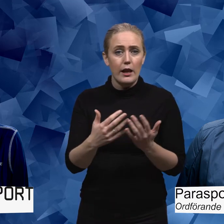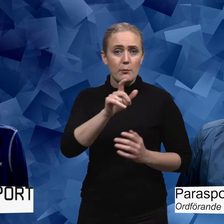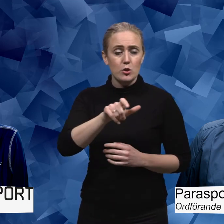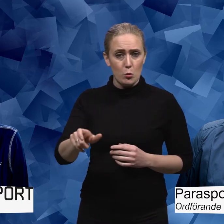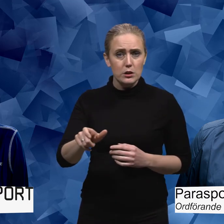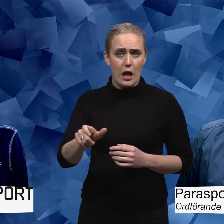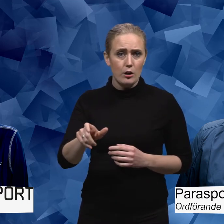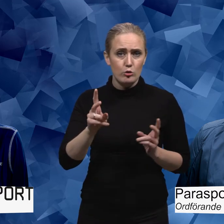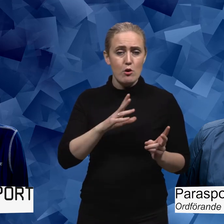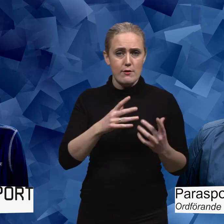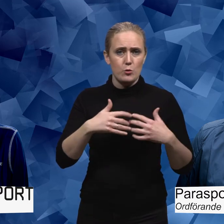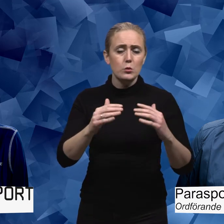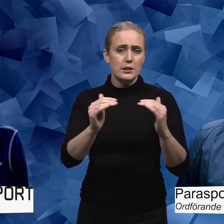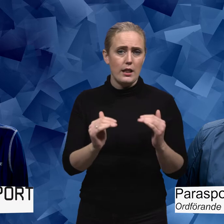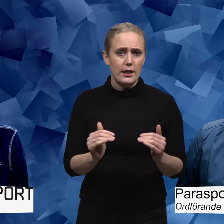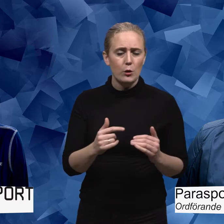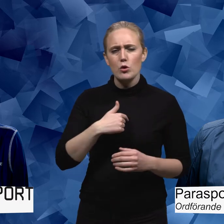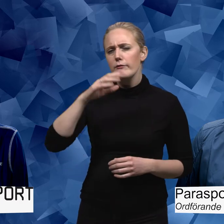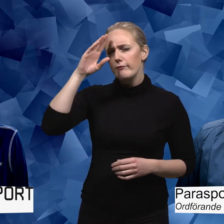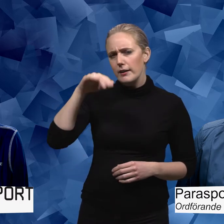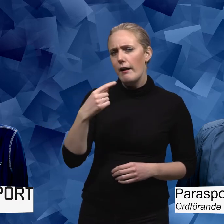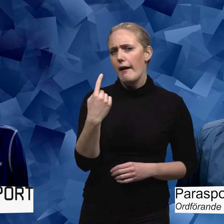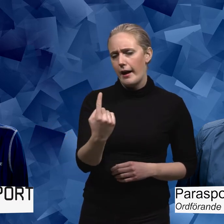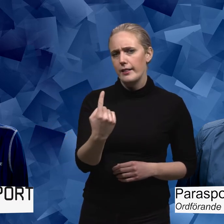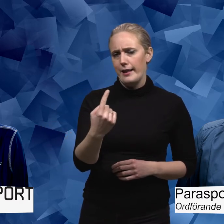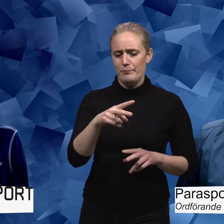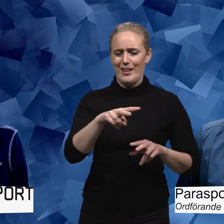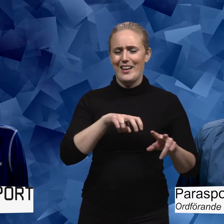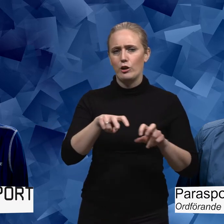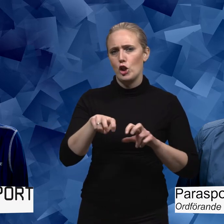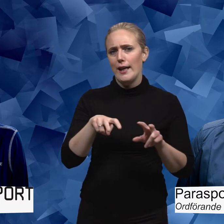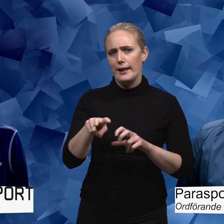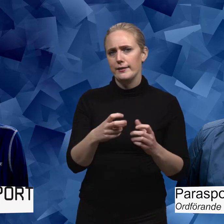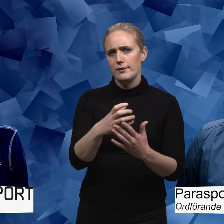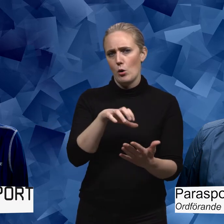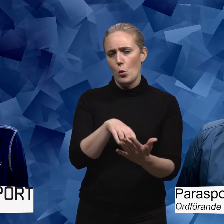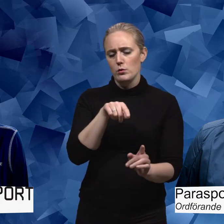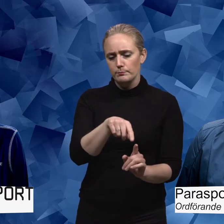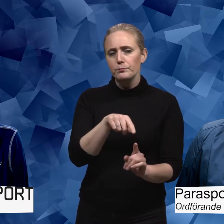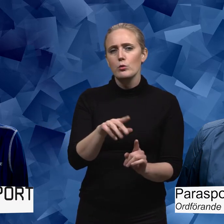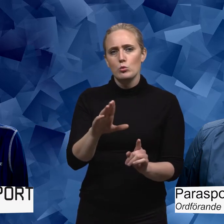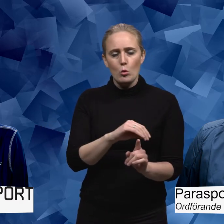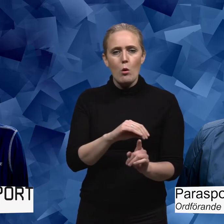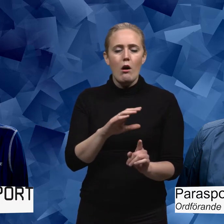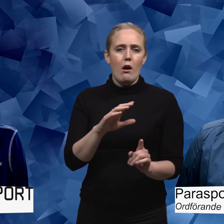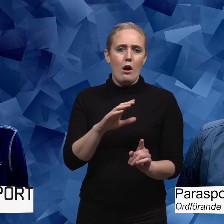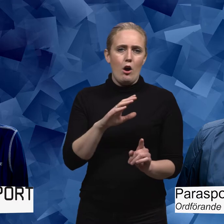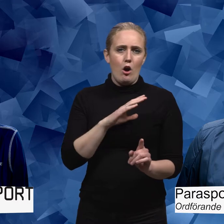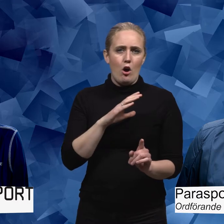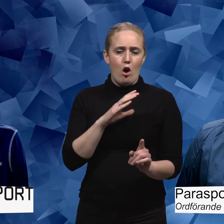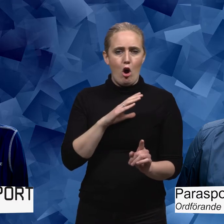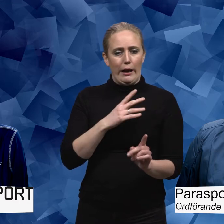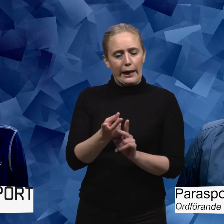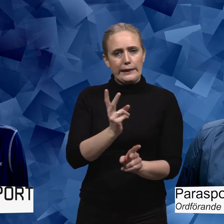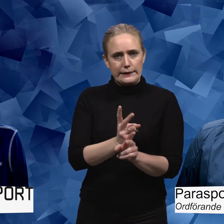funktionsnedsättningar. Och jag vet att man i ett av de här rekryteringssammanhangen som man har haft så har man